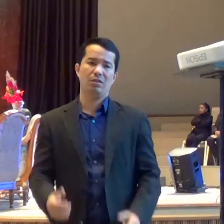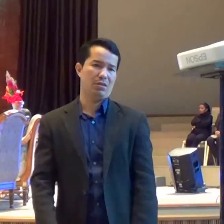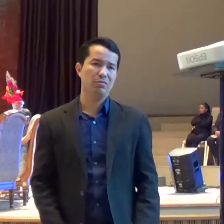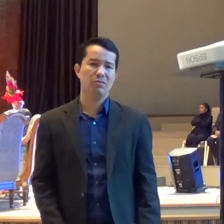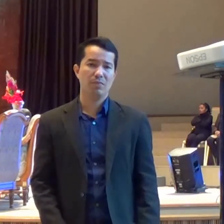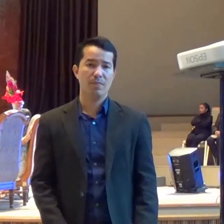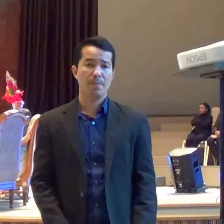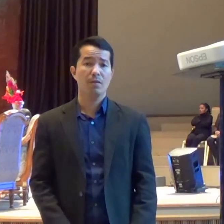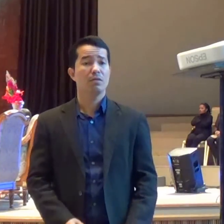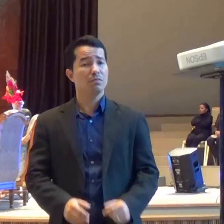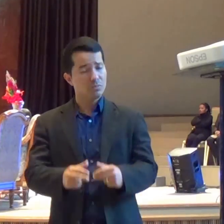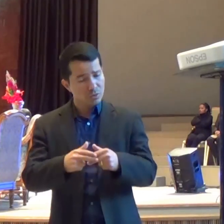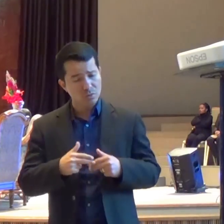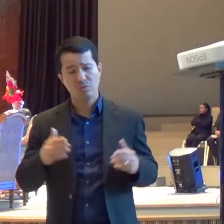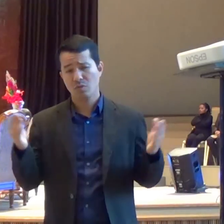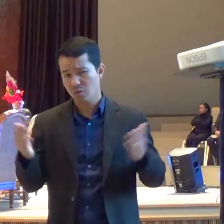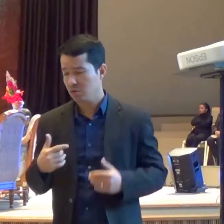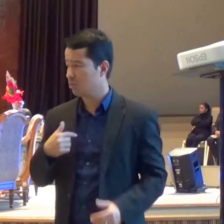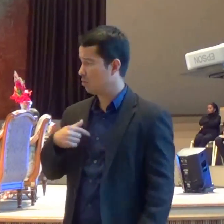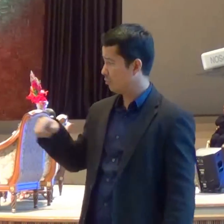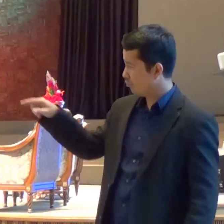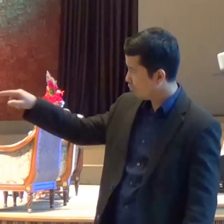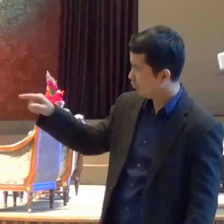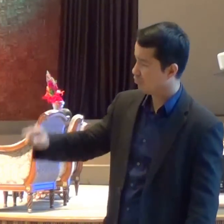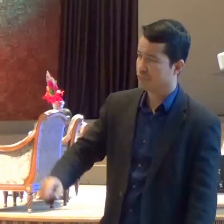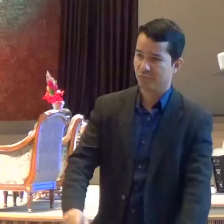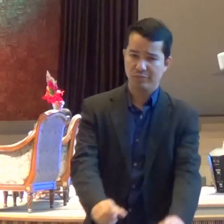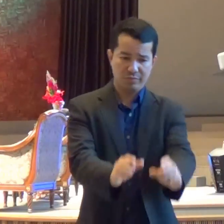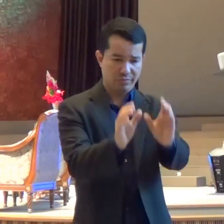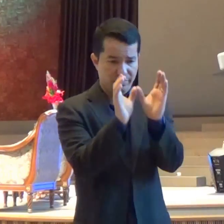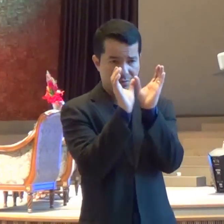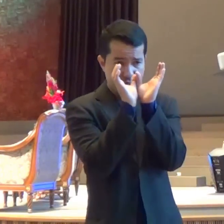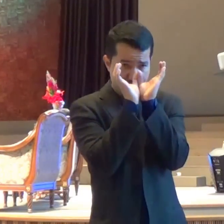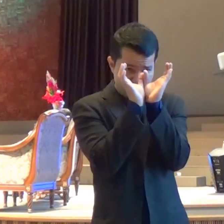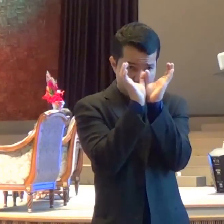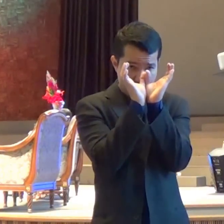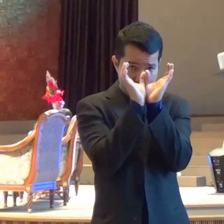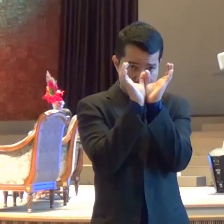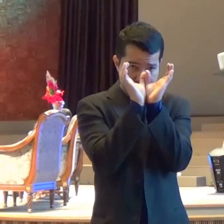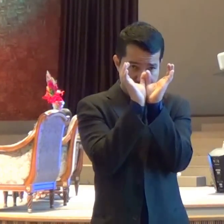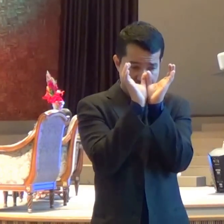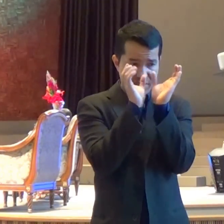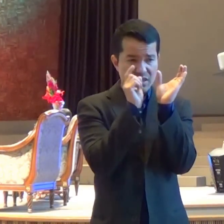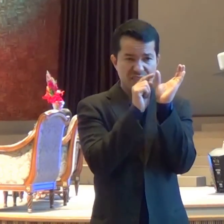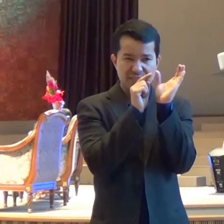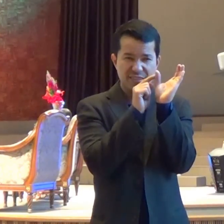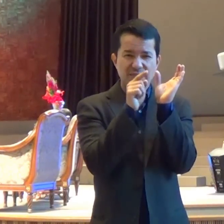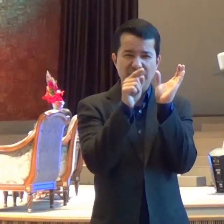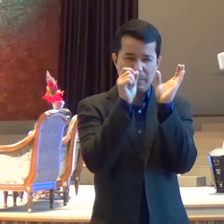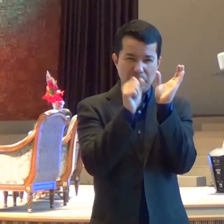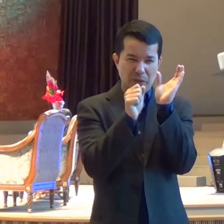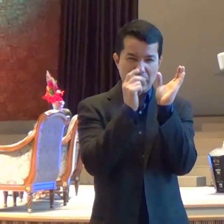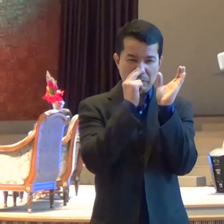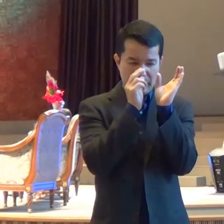memorial Aqui Para que nós Pudéssemos Olhar Para dentro De nós mesmos